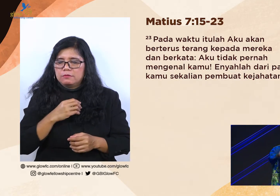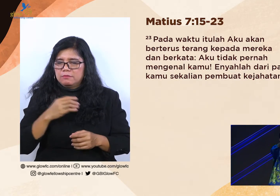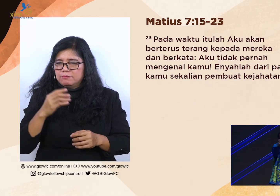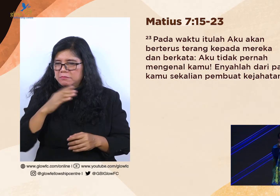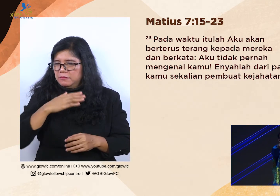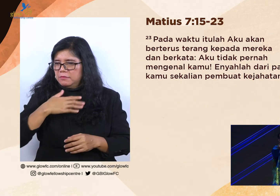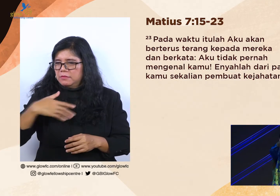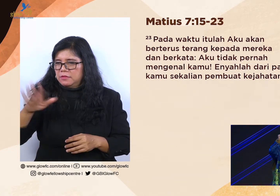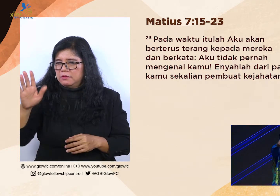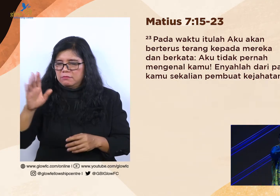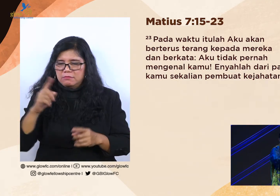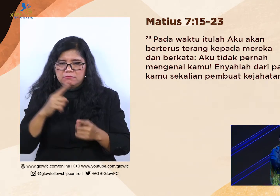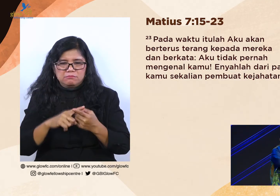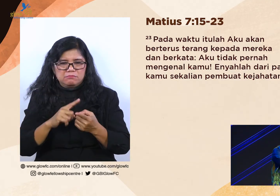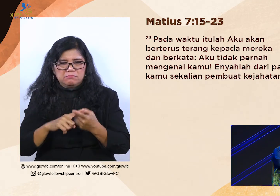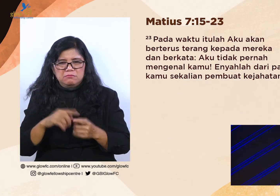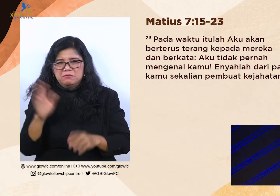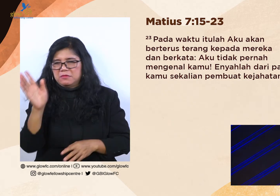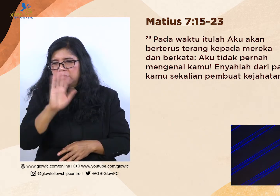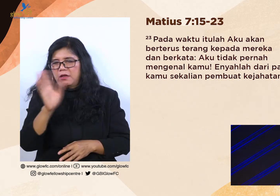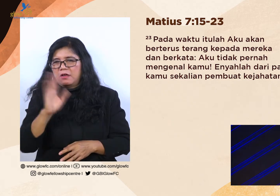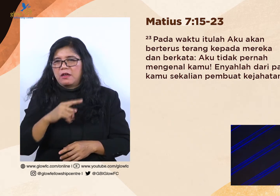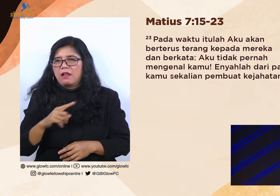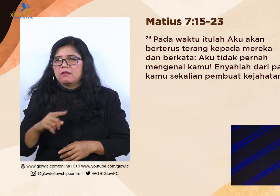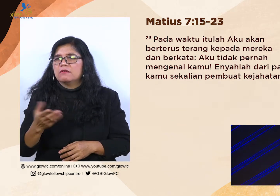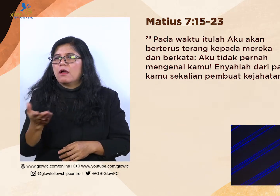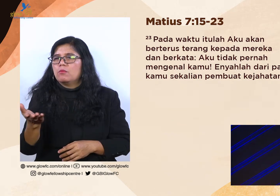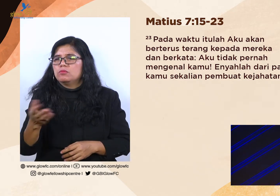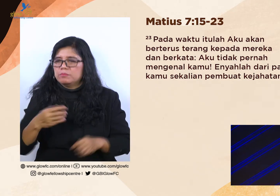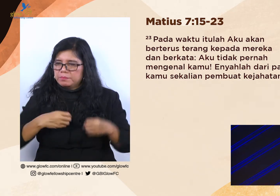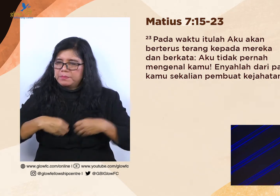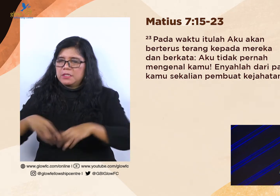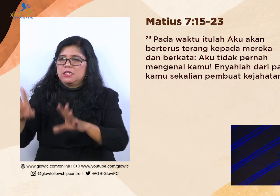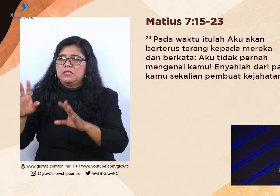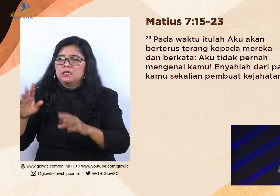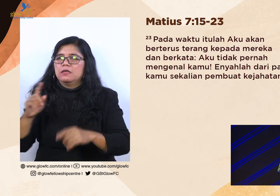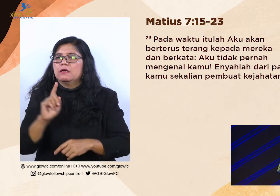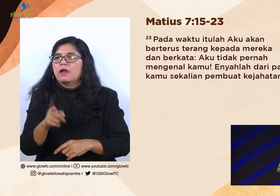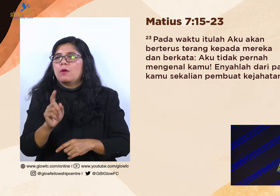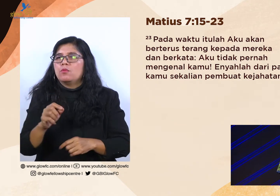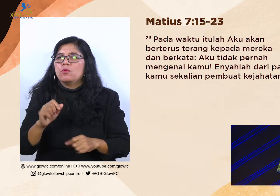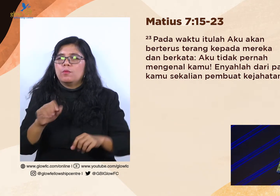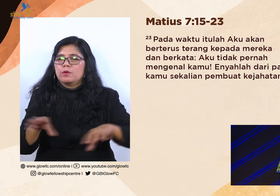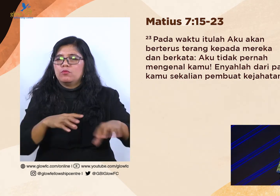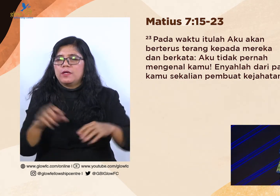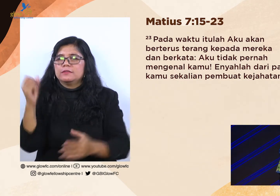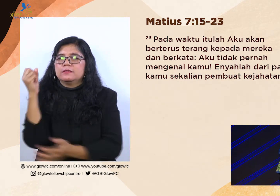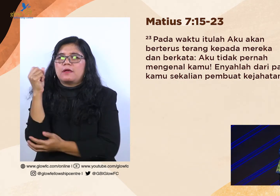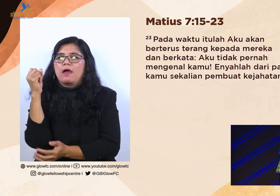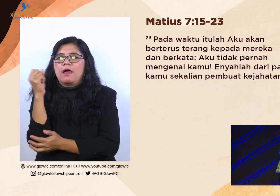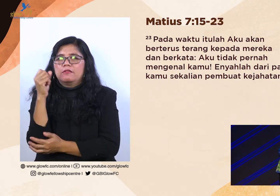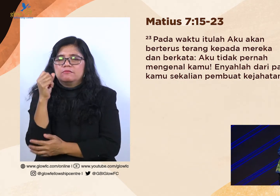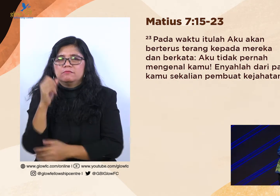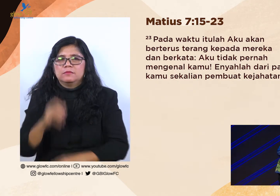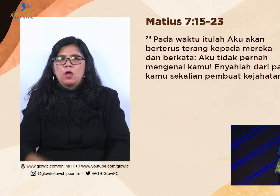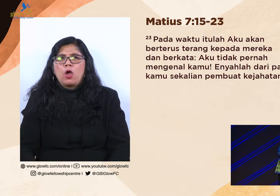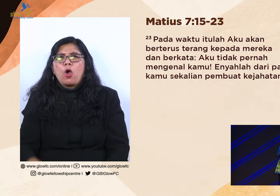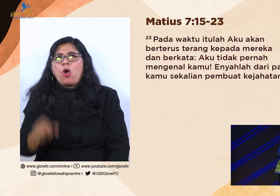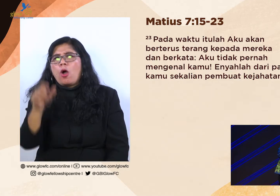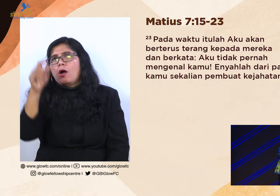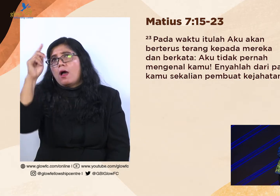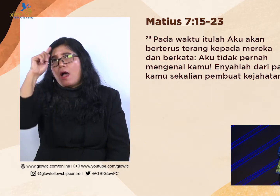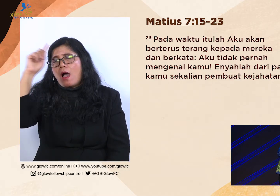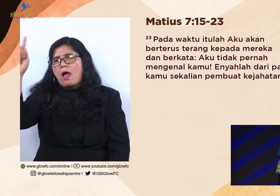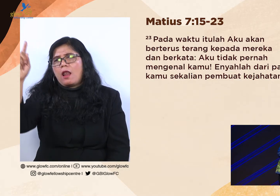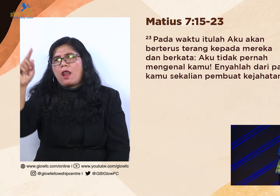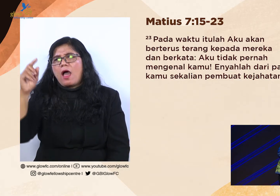pembuat kejahatan. Karena Alkitab bilang, ala benci orang sombong. Ala melawan orang yang congkak, orang yang menumpuk dadanya dan merasa, itu jasa